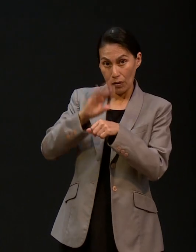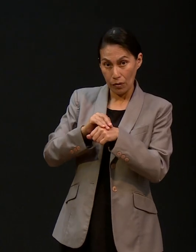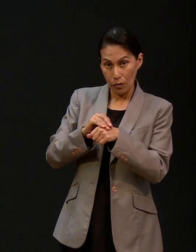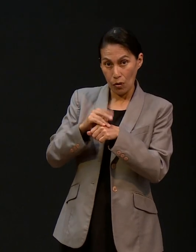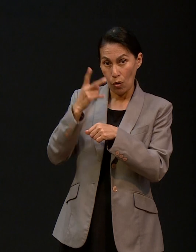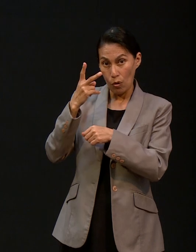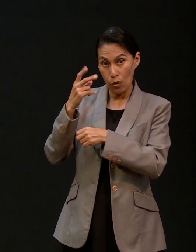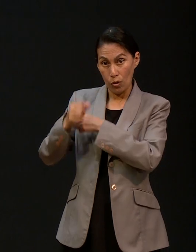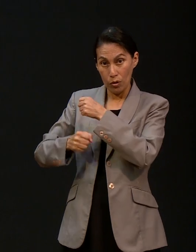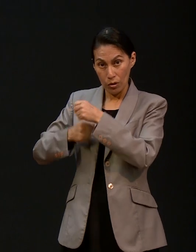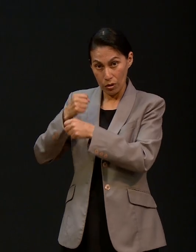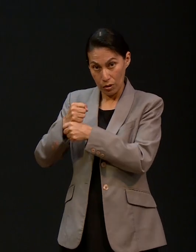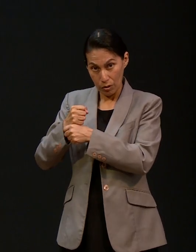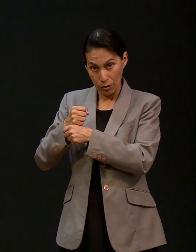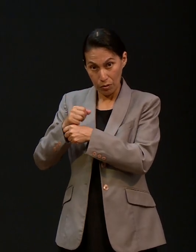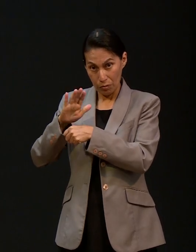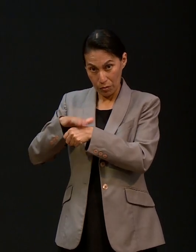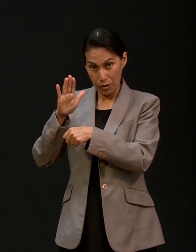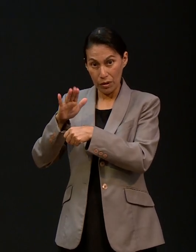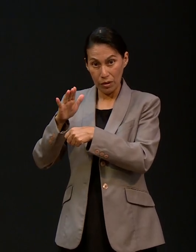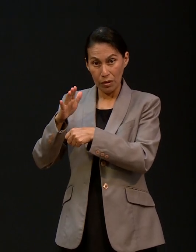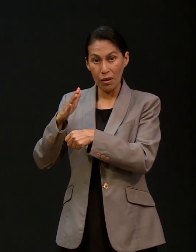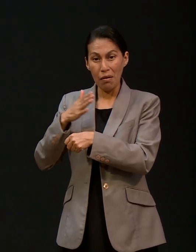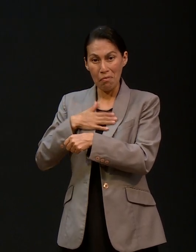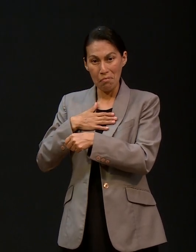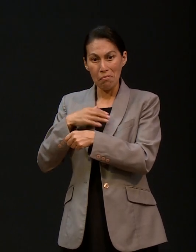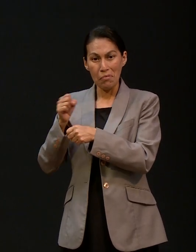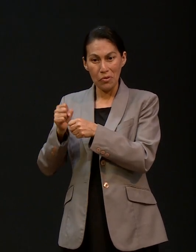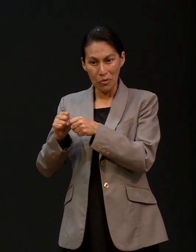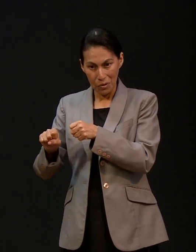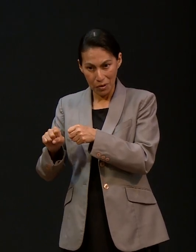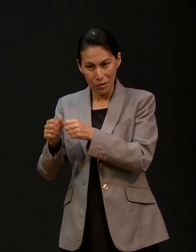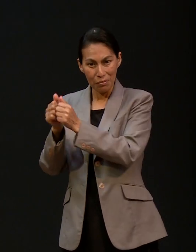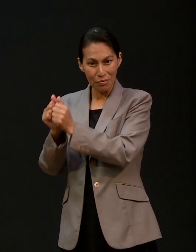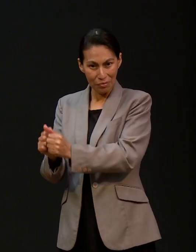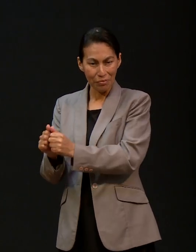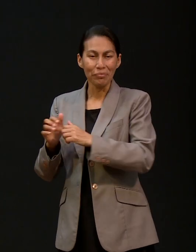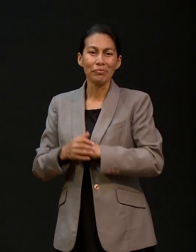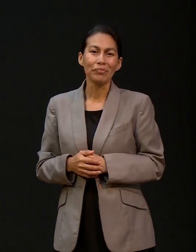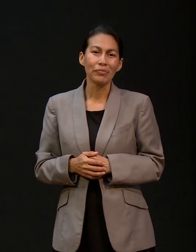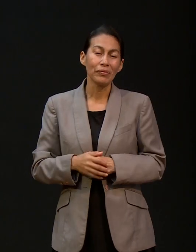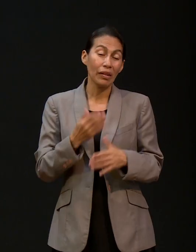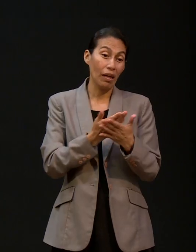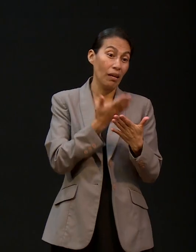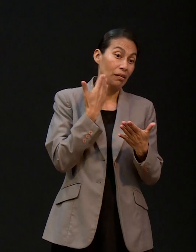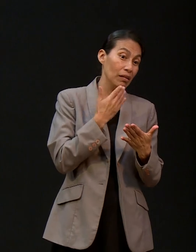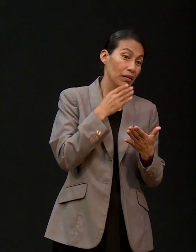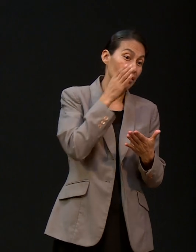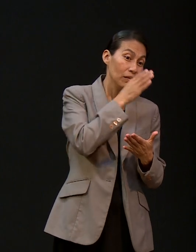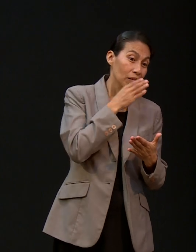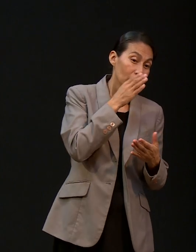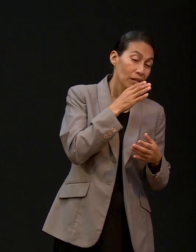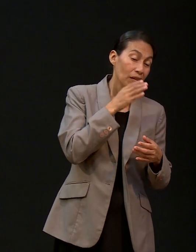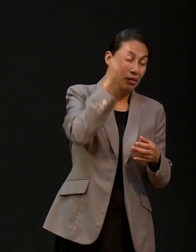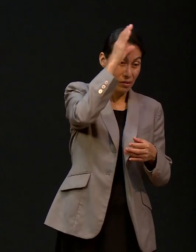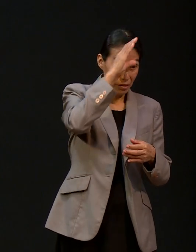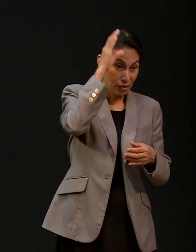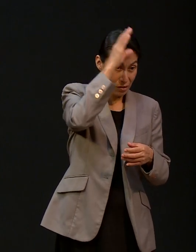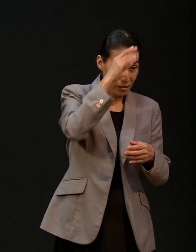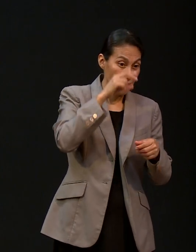a mi suegro dos años más. Amén. Después de que ya Habían dicho dos días. Dos días. La ciencia dijo, como dijiste hace